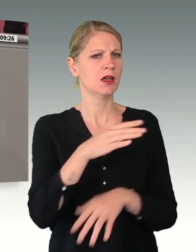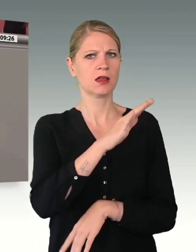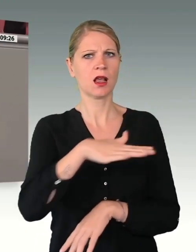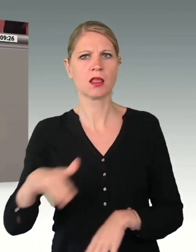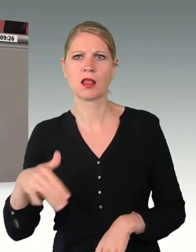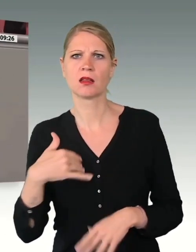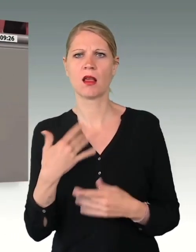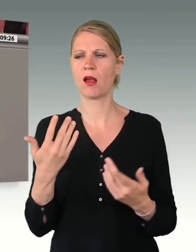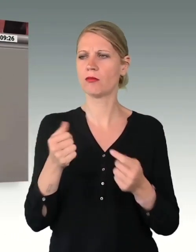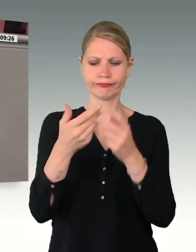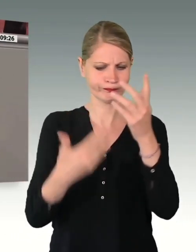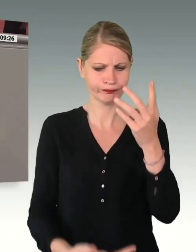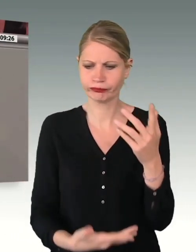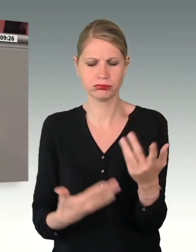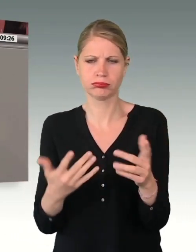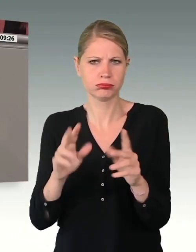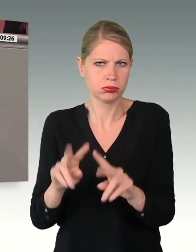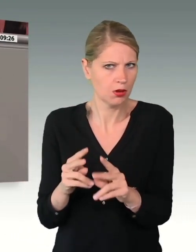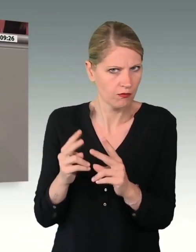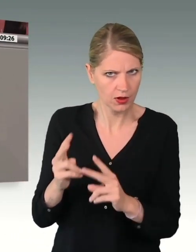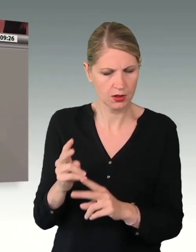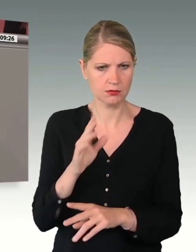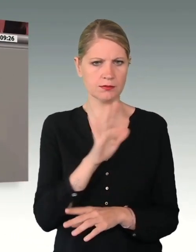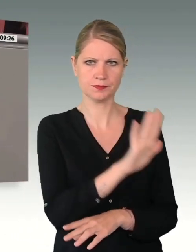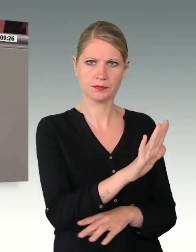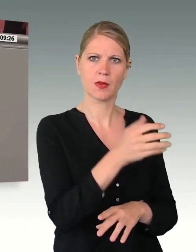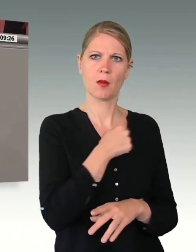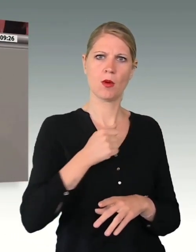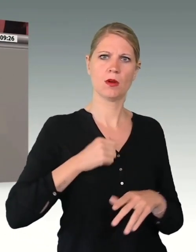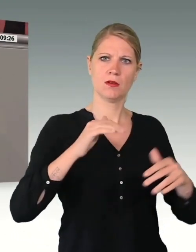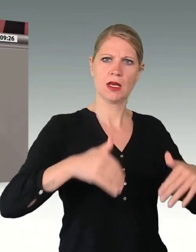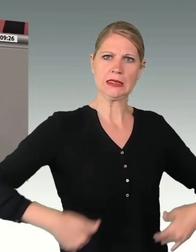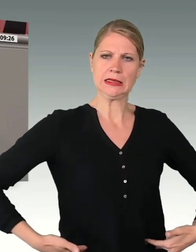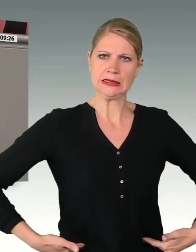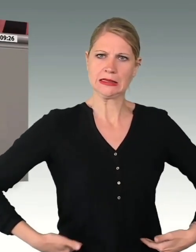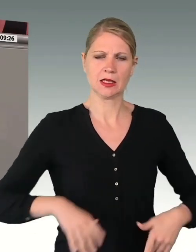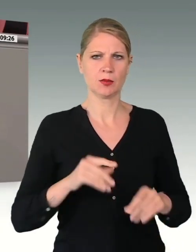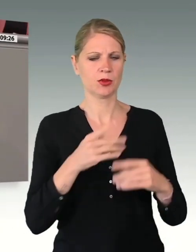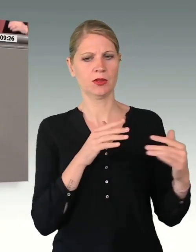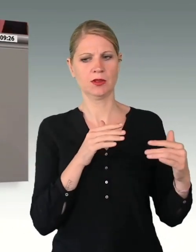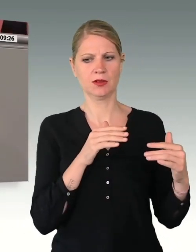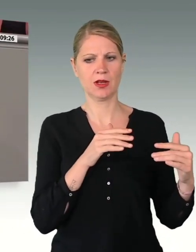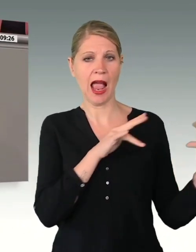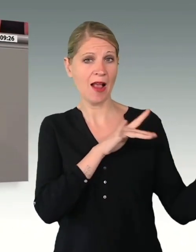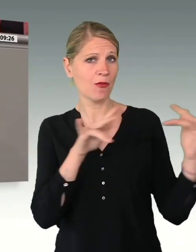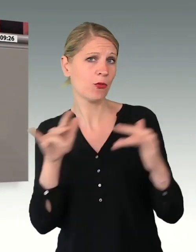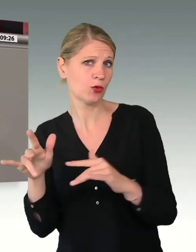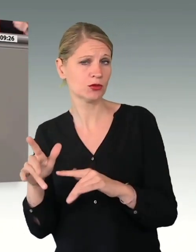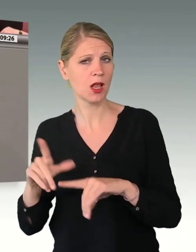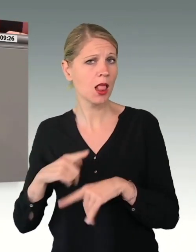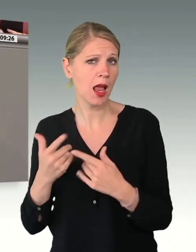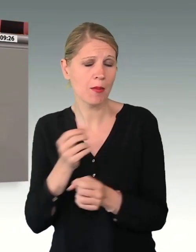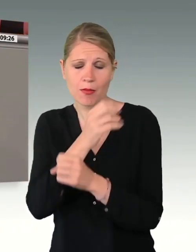spielt eigentlich keine Rolle. Der Dienst in der Bundeswehr hat nicht nur einen prägenden Einfluss auf die Lebensumstände jeder